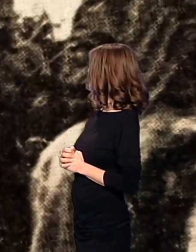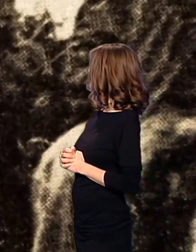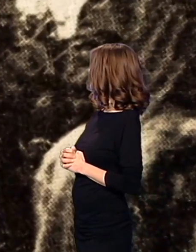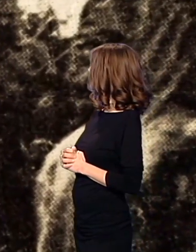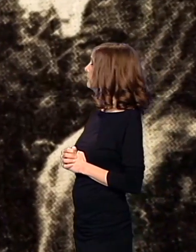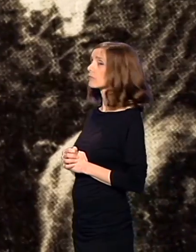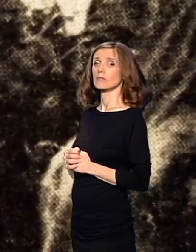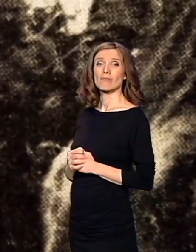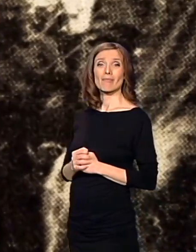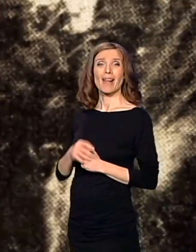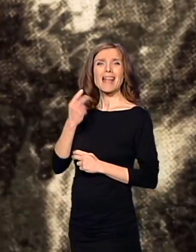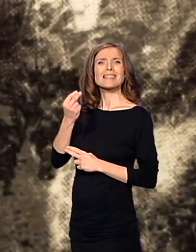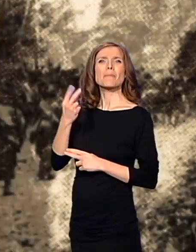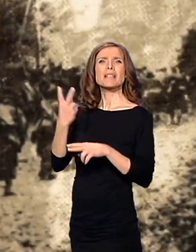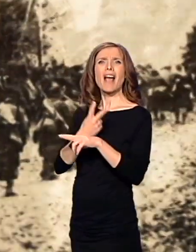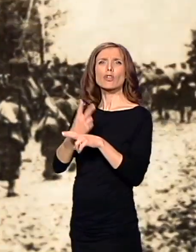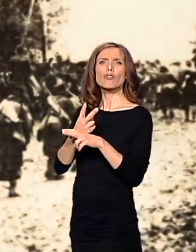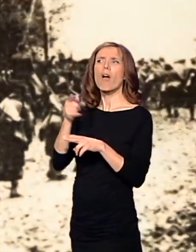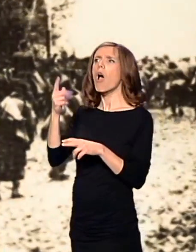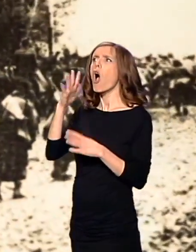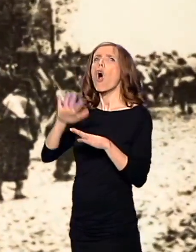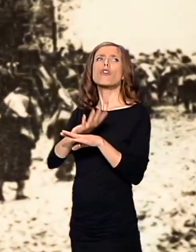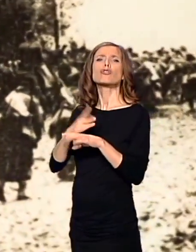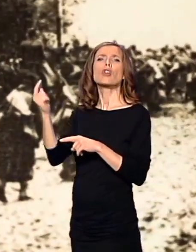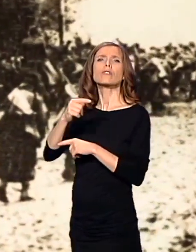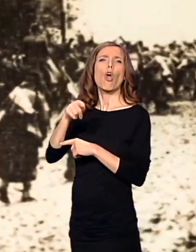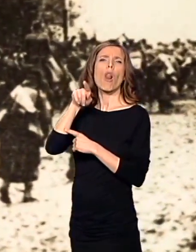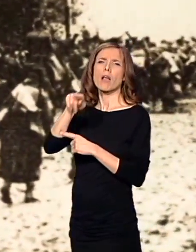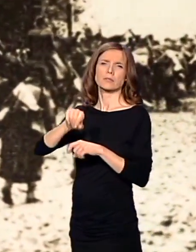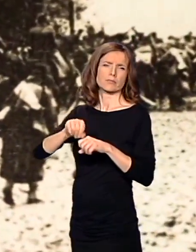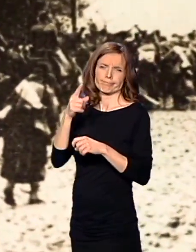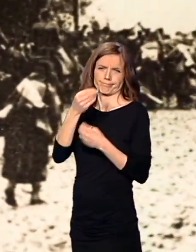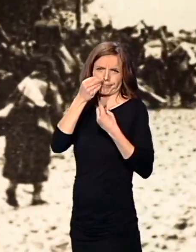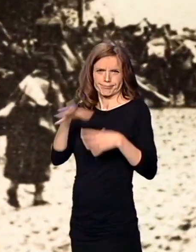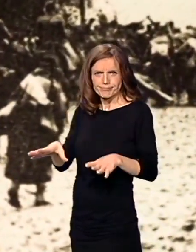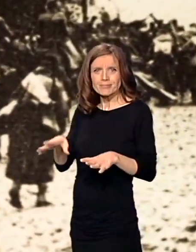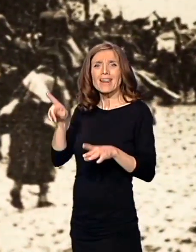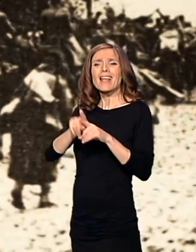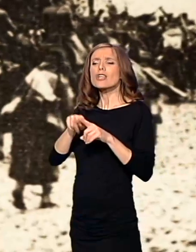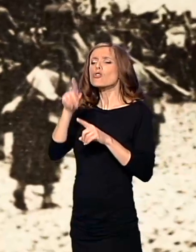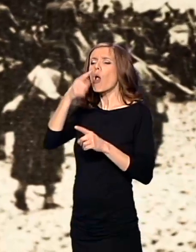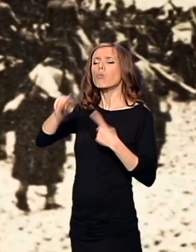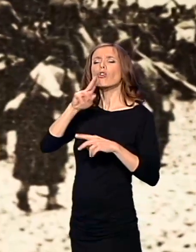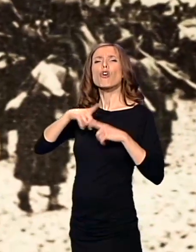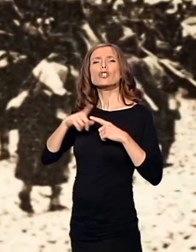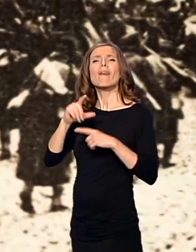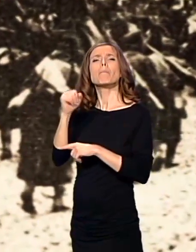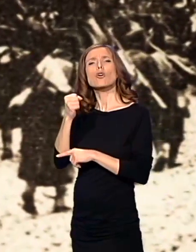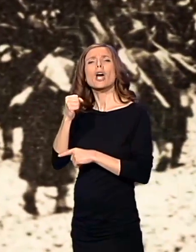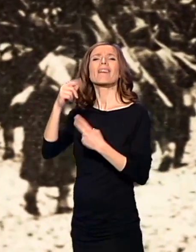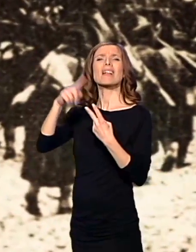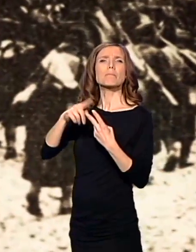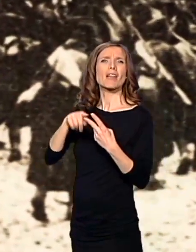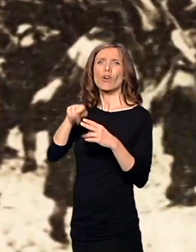Slom srpske države osjeća se u vazduhu. Za vojskom se povlači i stanovništvo Požarevačkog i Petrovačkog kraja. Pred